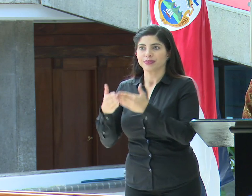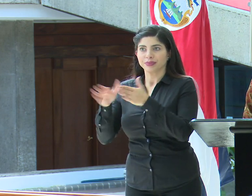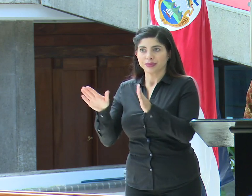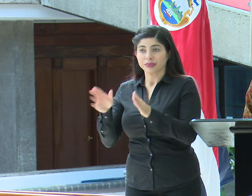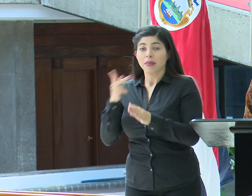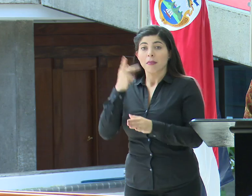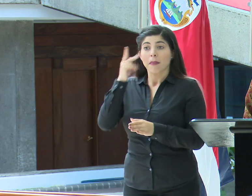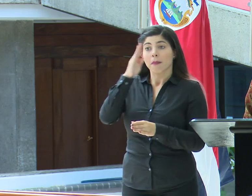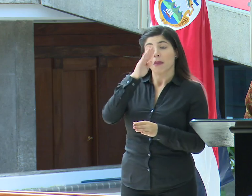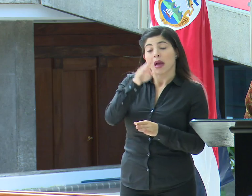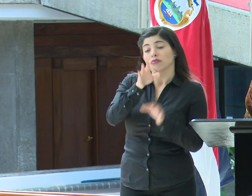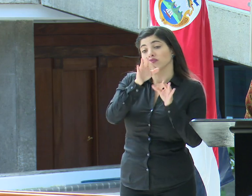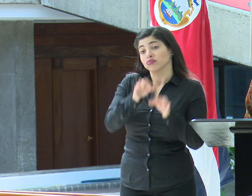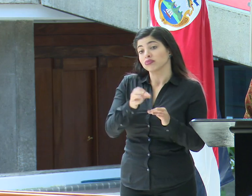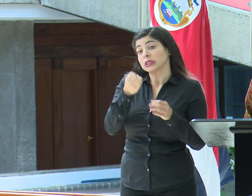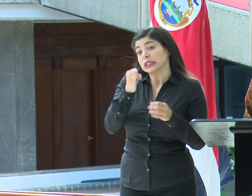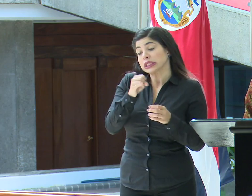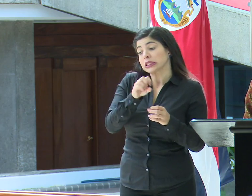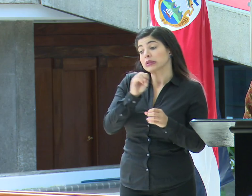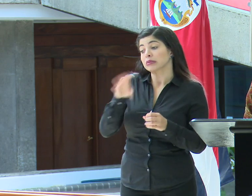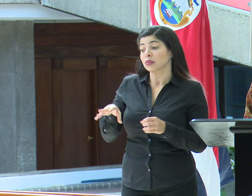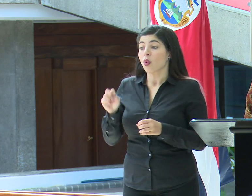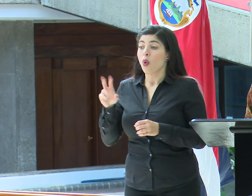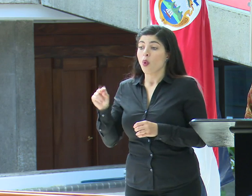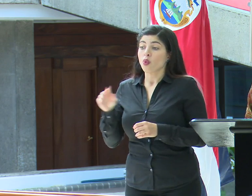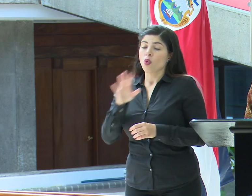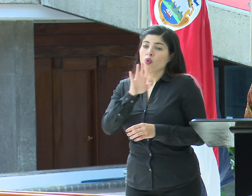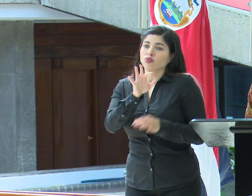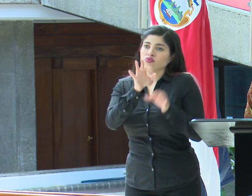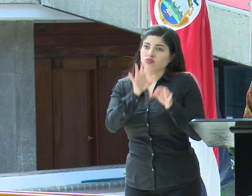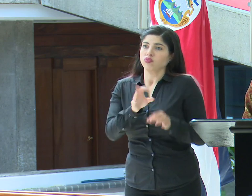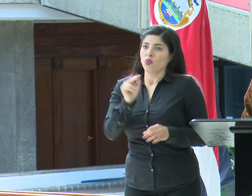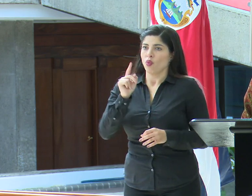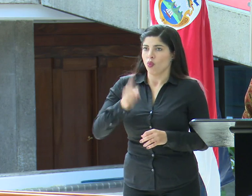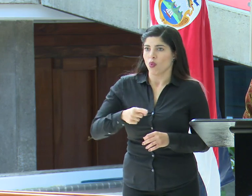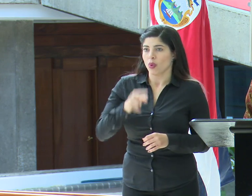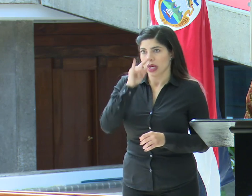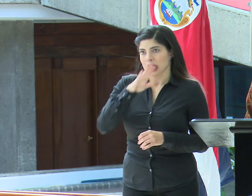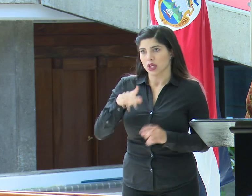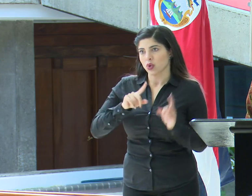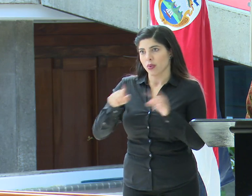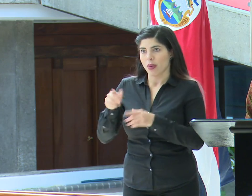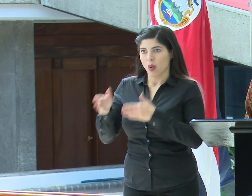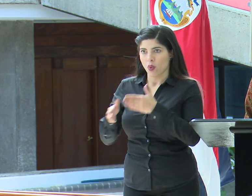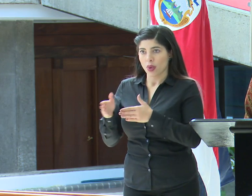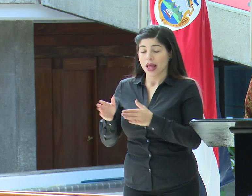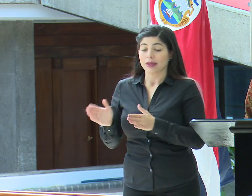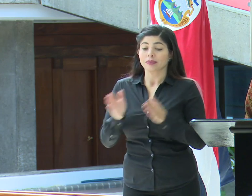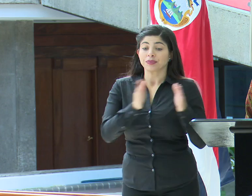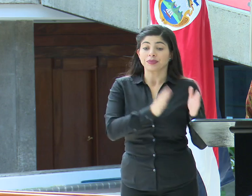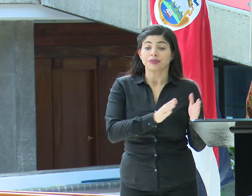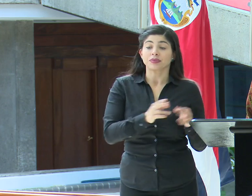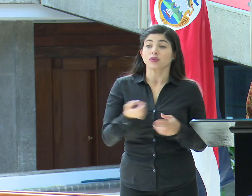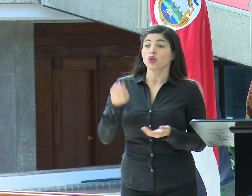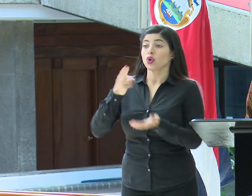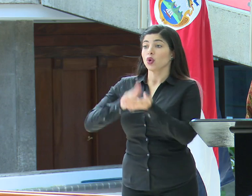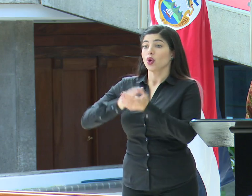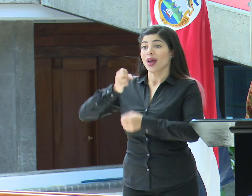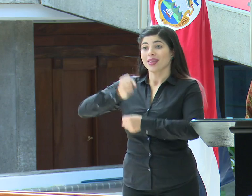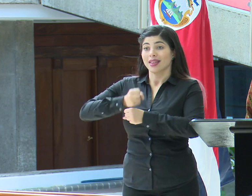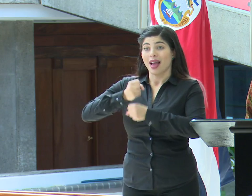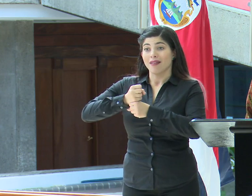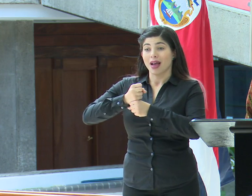familia toman la decisión de si lo remiten o no remiten a los niños. Y en el caso de la suspensión del contrato de trabajo,